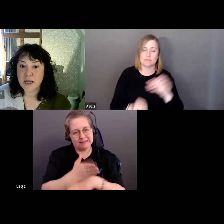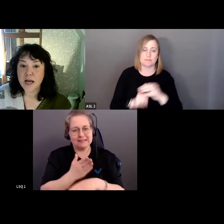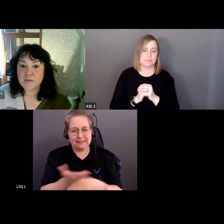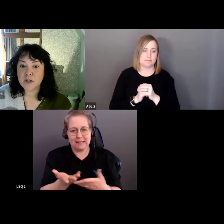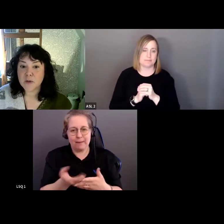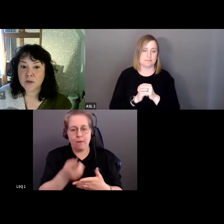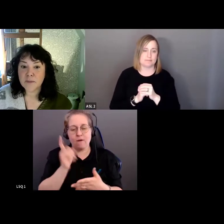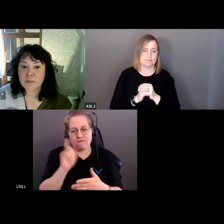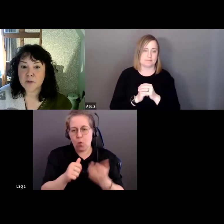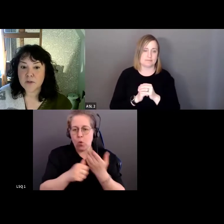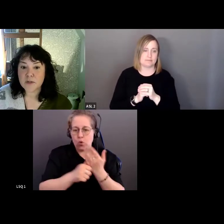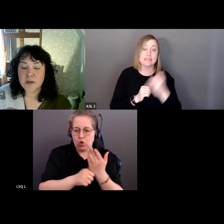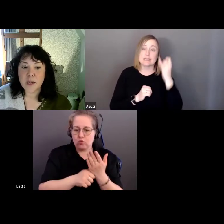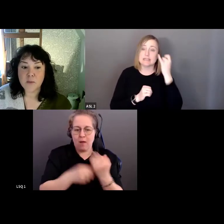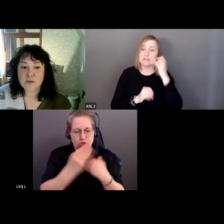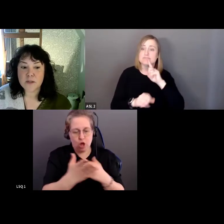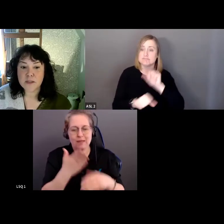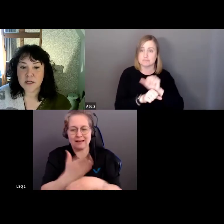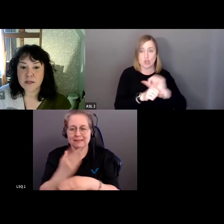soit accessible.